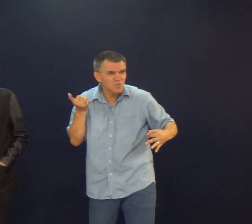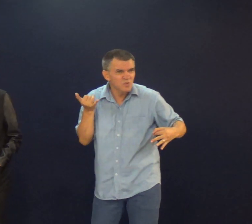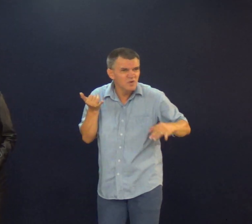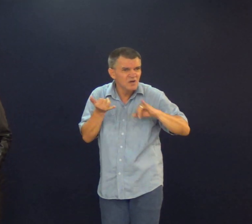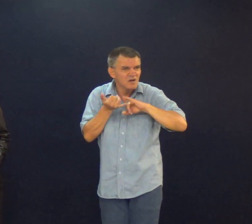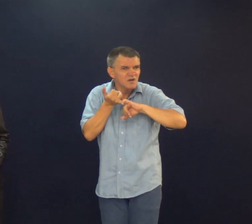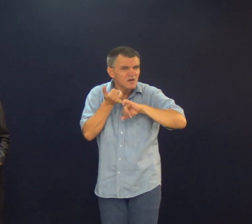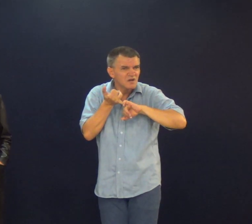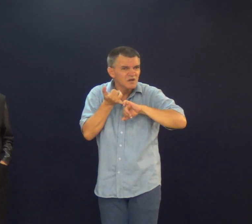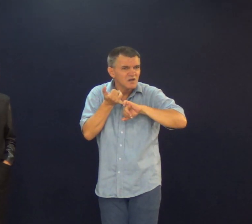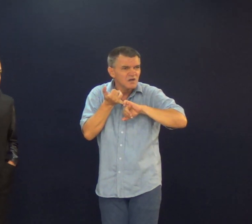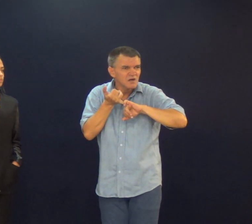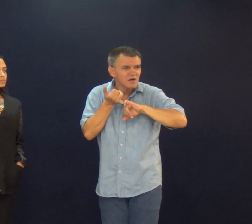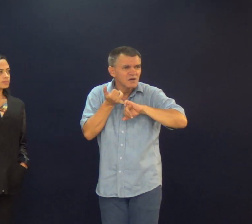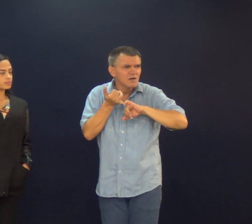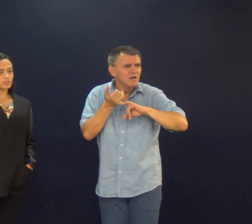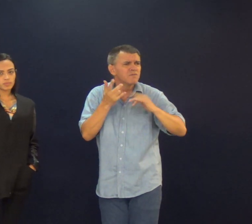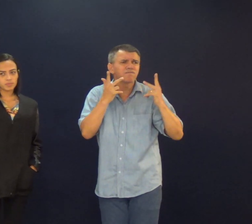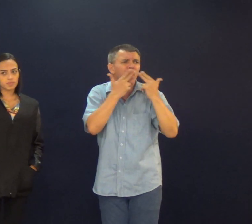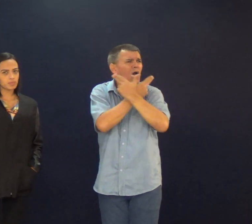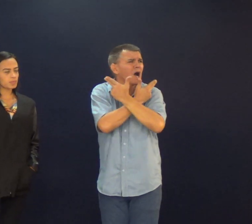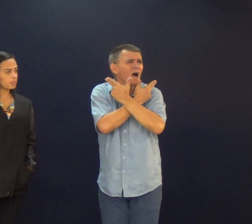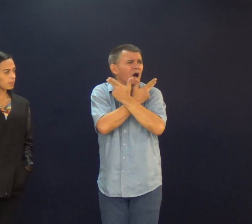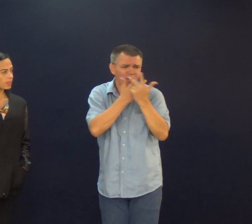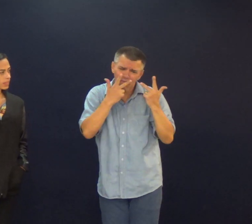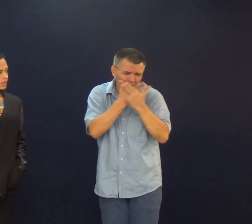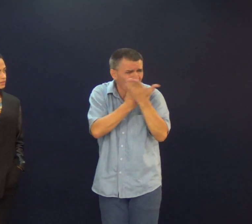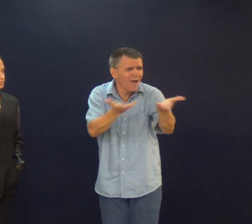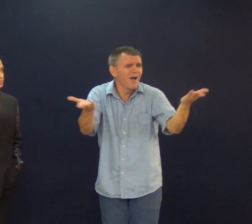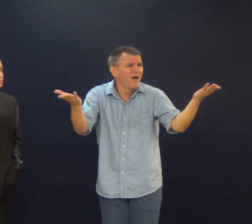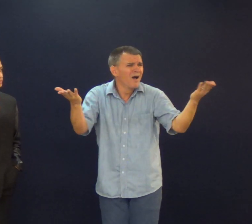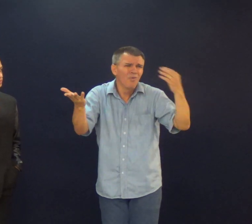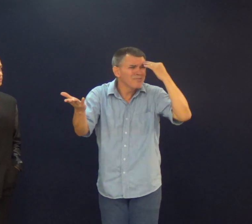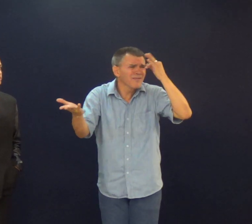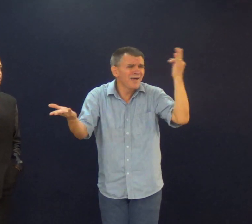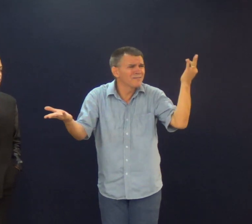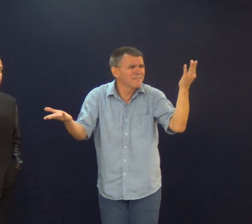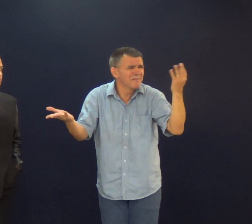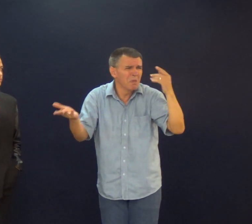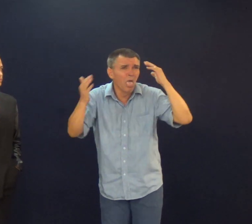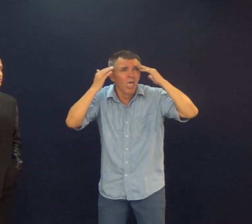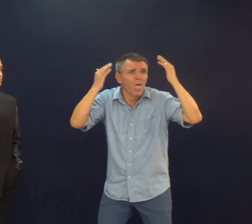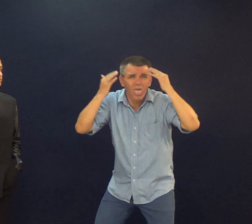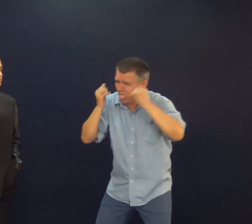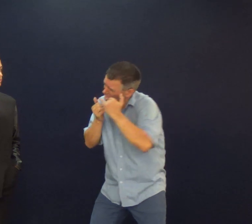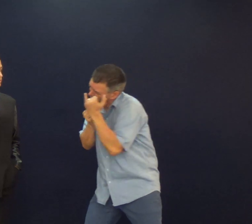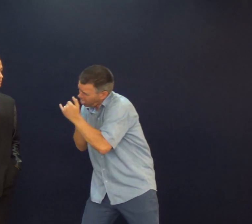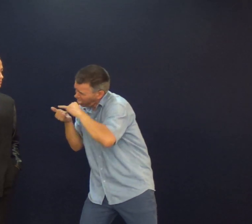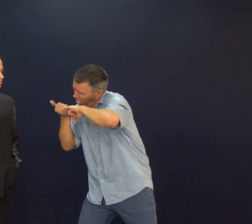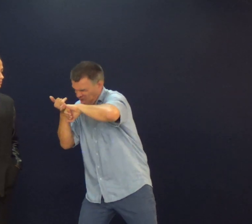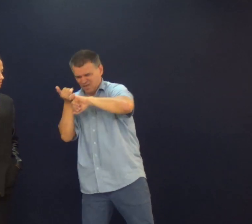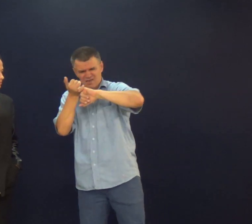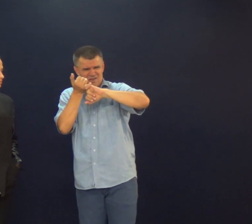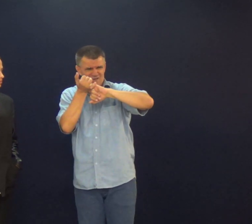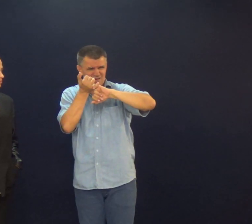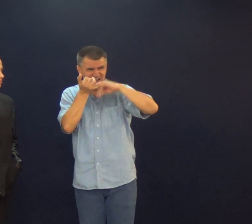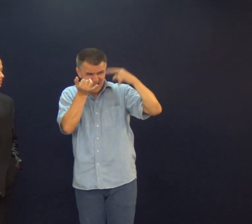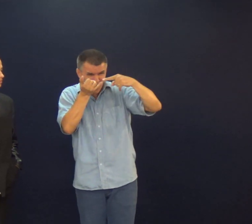É certo isso? É fofoca, gente Isso não Não edifica as